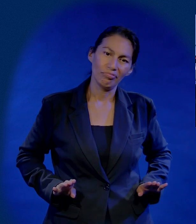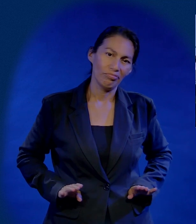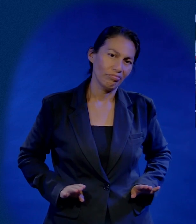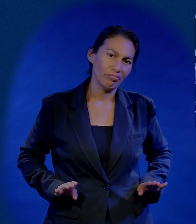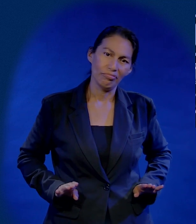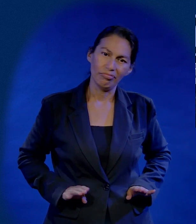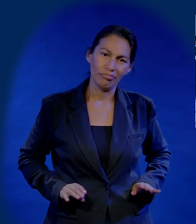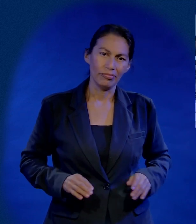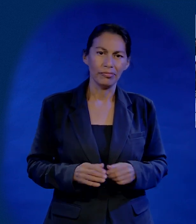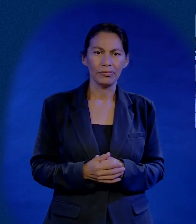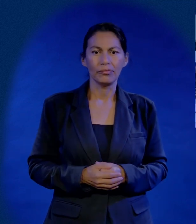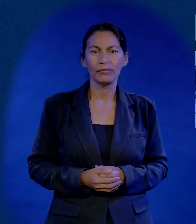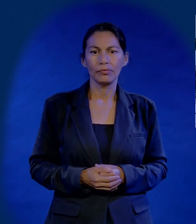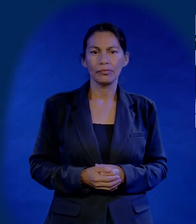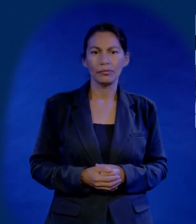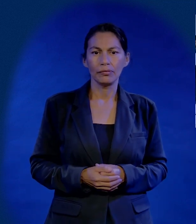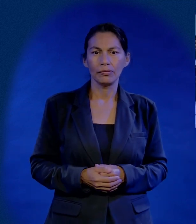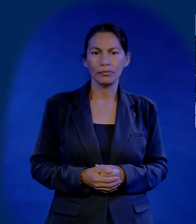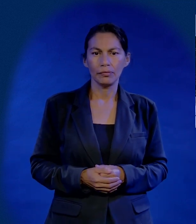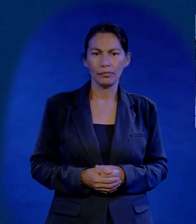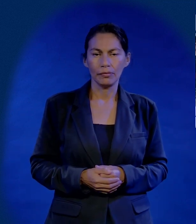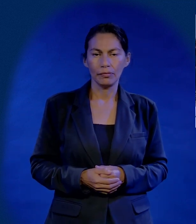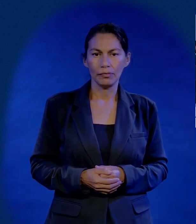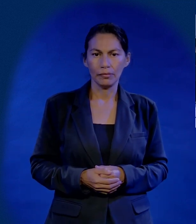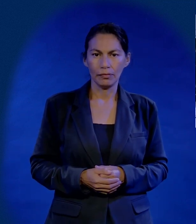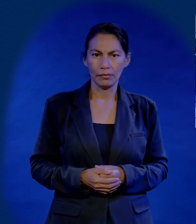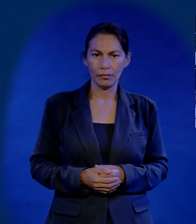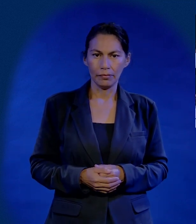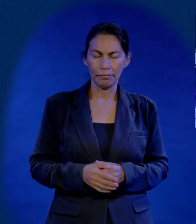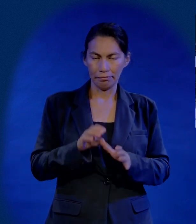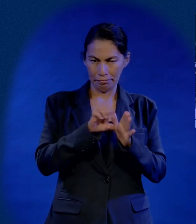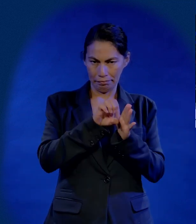Déjenme plantear un ejemplo práctico. Práctico.